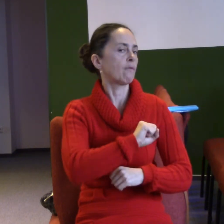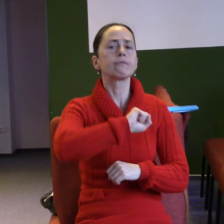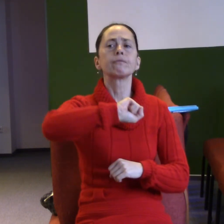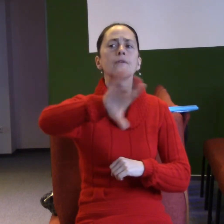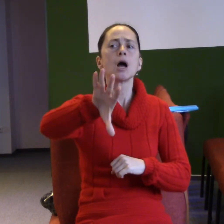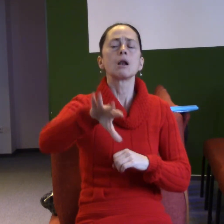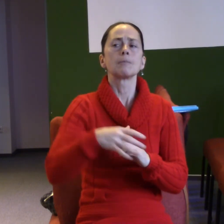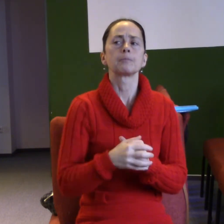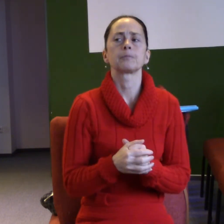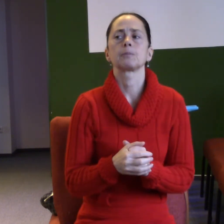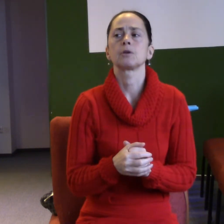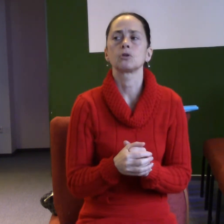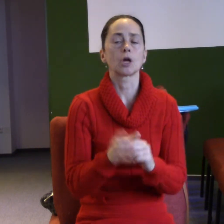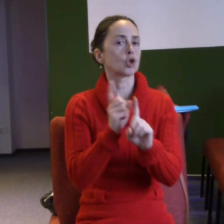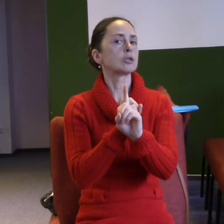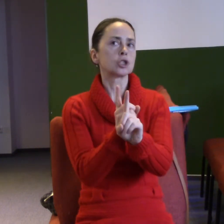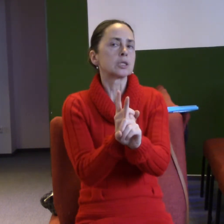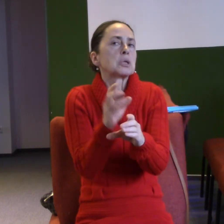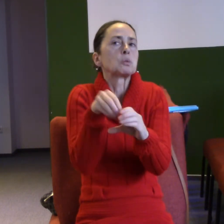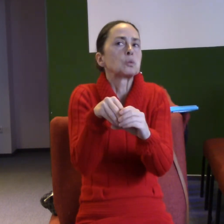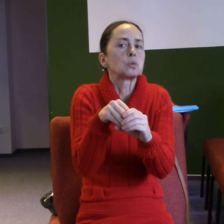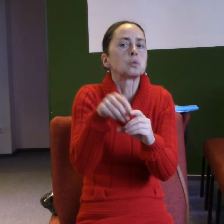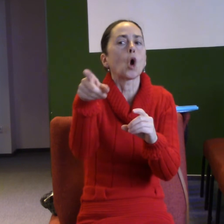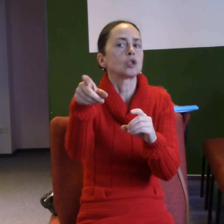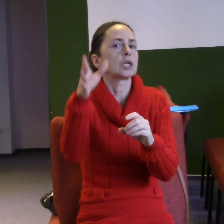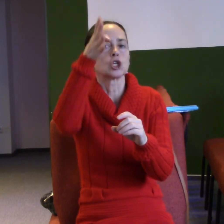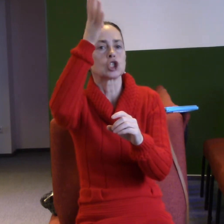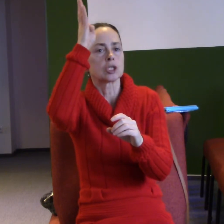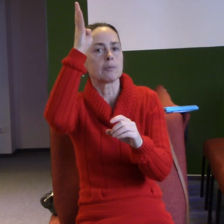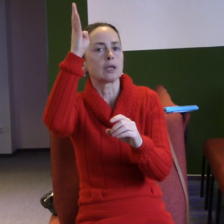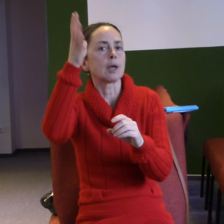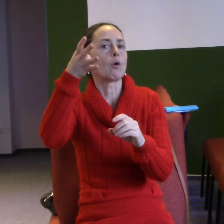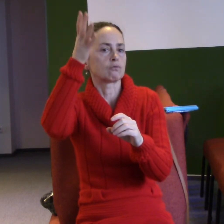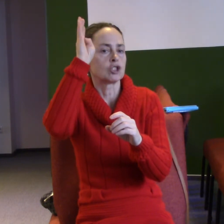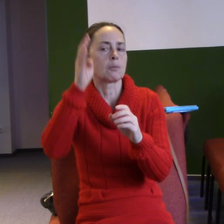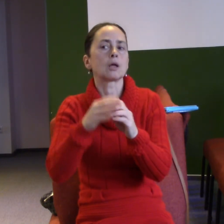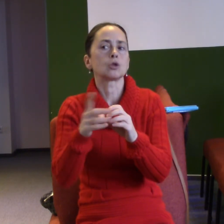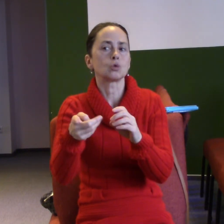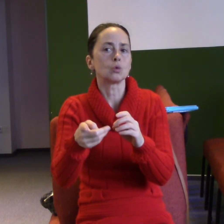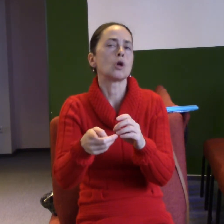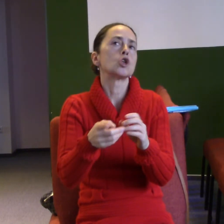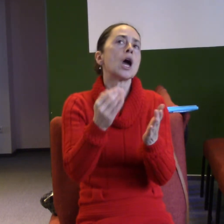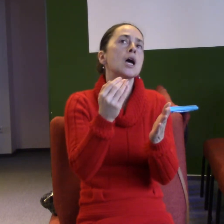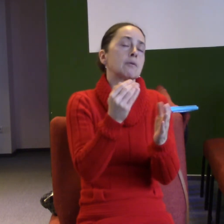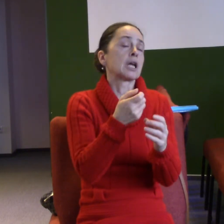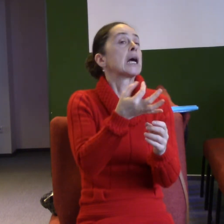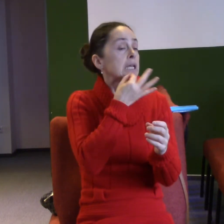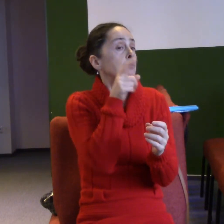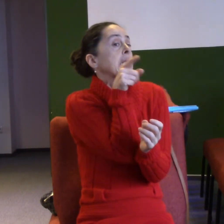křesťanem, protože v té době oni řešili, že když jsi křesťan, tak něco musíš nebo nesmíš, něco jíš, něco